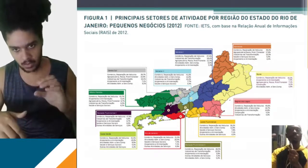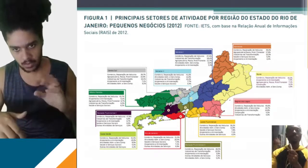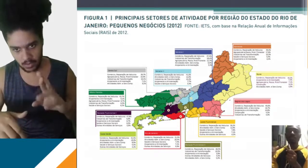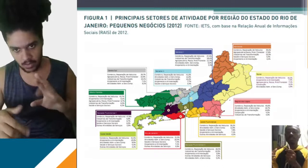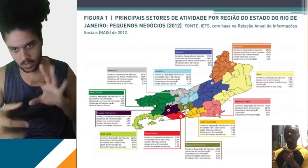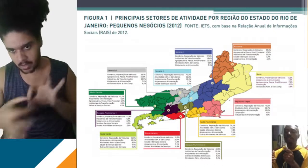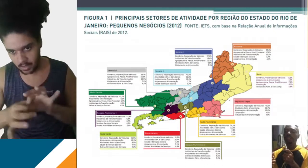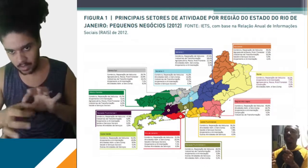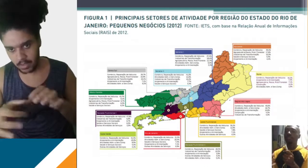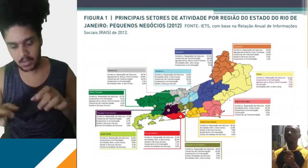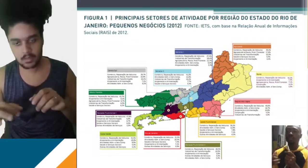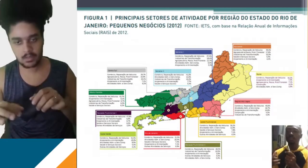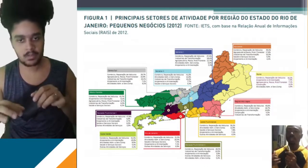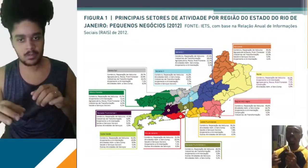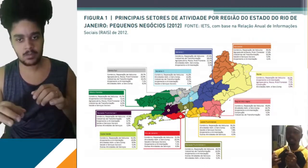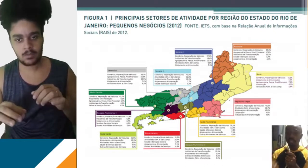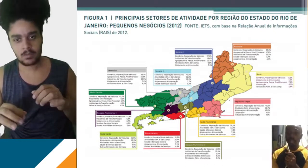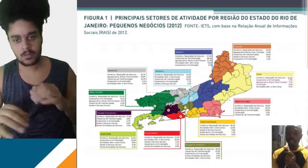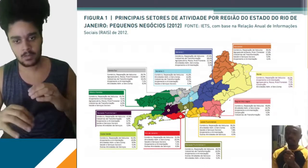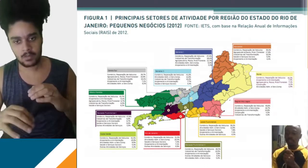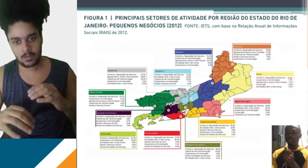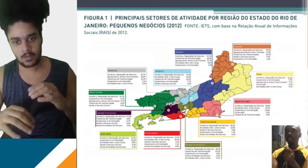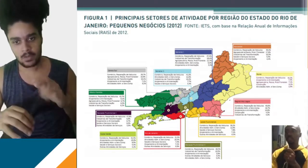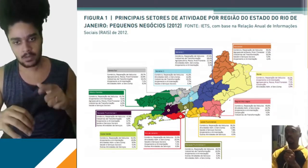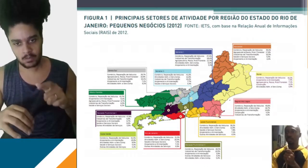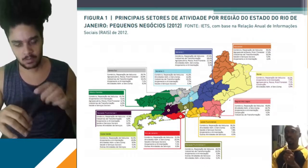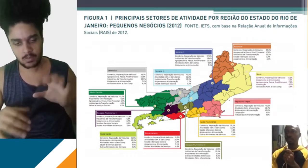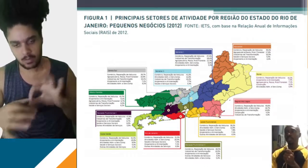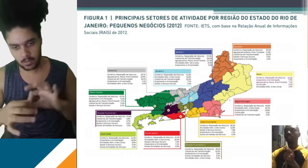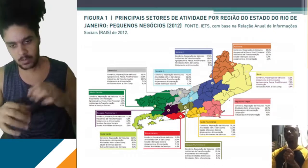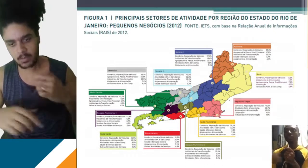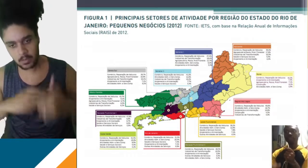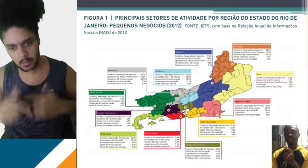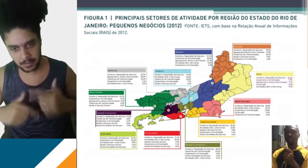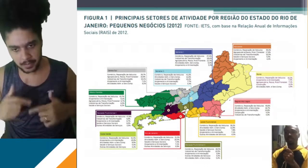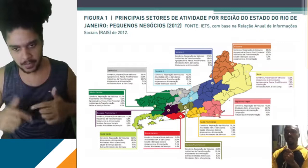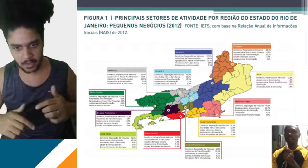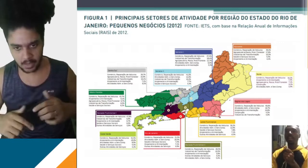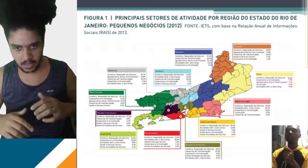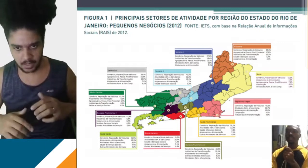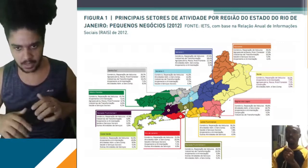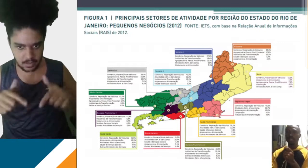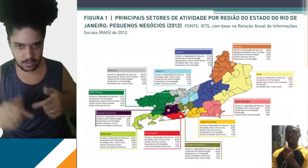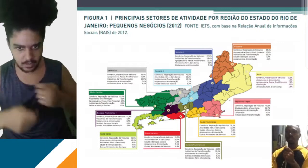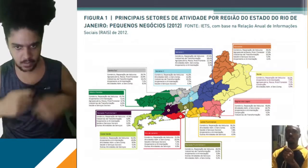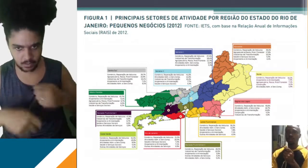vinculados àquilo que eu falei para vocês lá no começo, que são os fatores locacionais. Ou seja, sem esses fatores locacionais, esses principais setores da